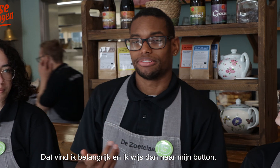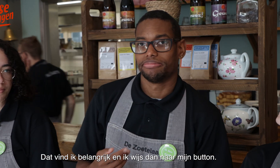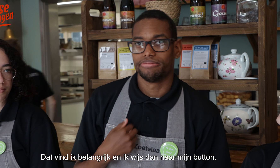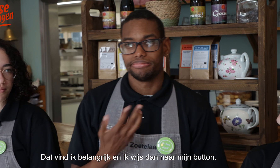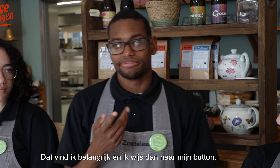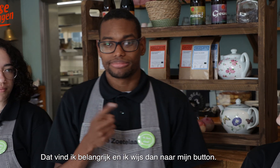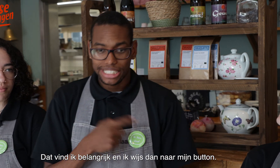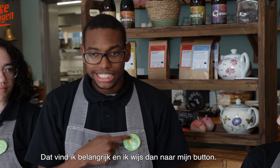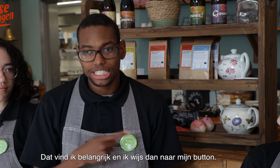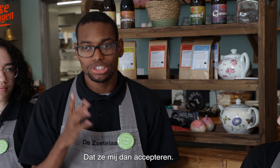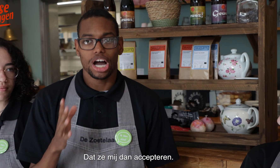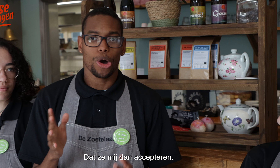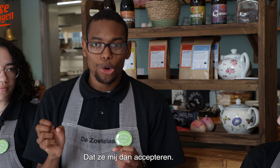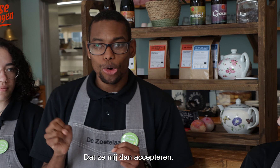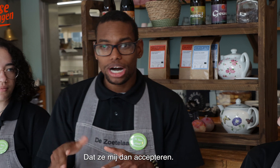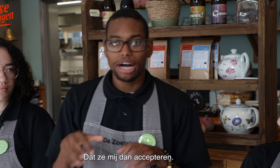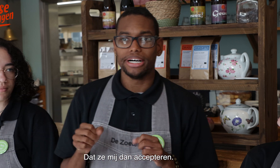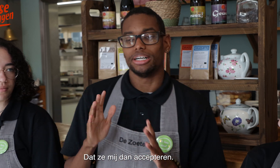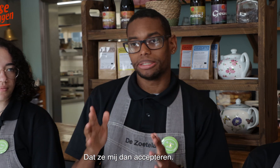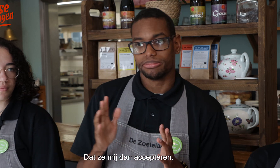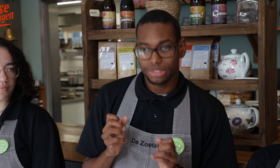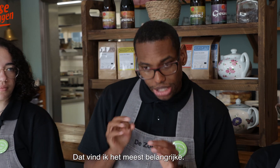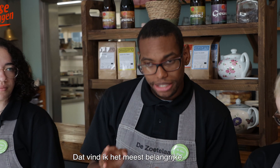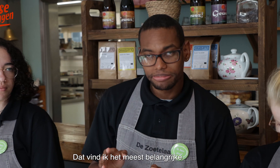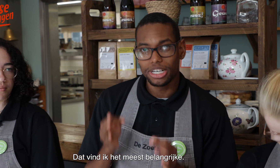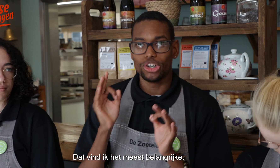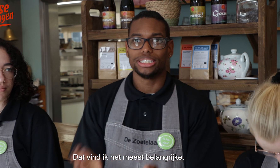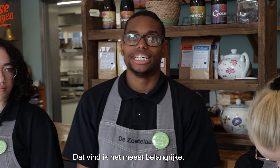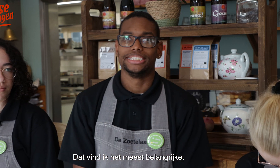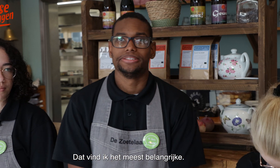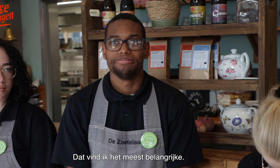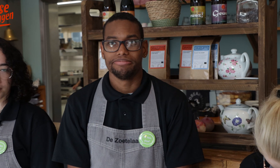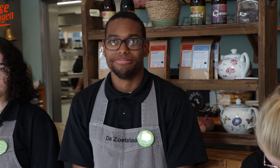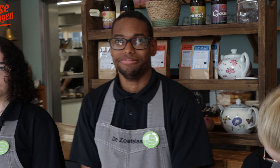ik belangrijk. En ik wijs dan naar mijn button en dat ze mij dan accepteren. Dat vind ik het meest belangrijke.